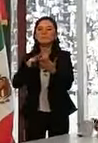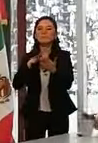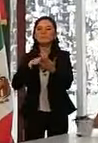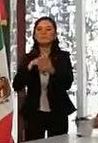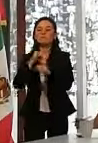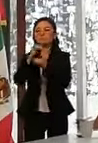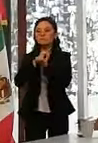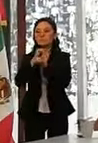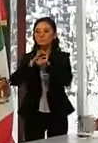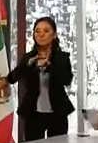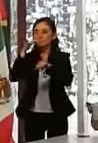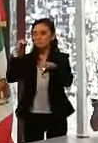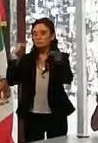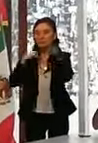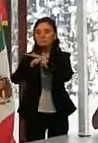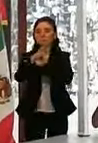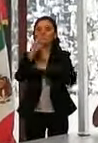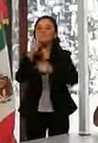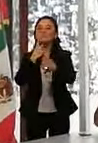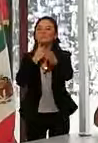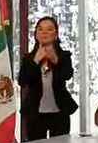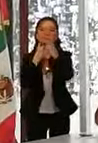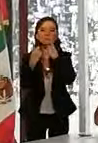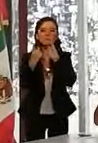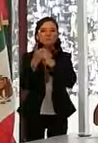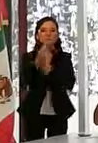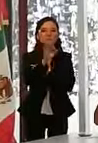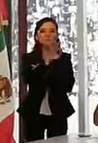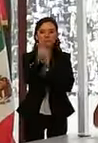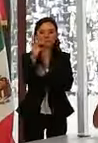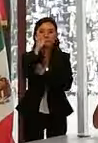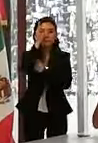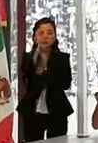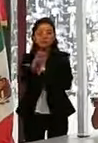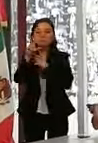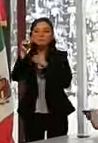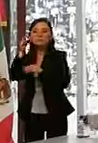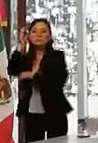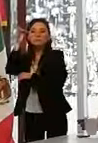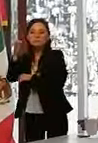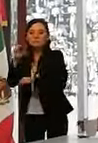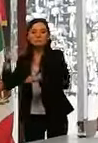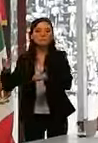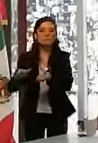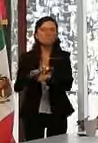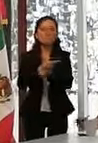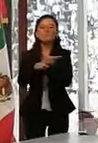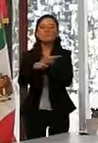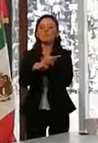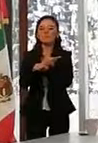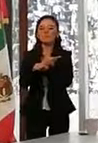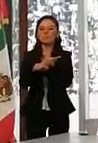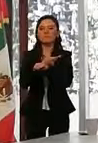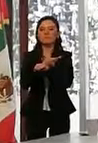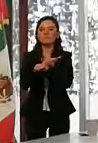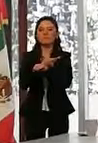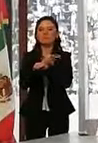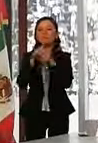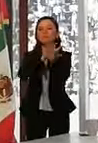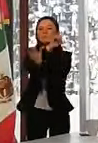y, en su caso, aprobación del proyecto de dictamen de la iniciativa de ley que adiciona el